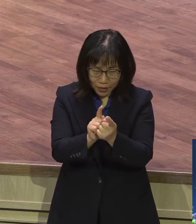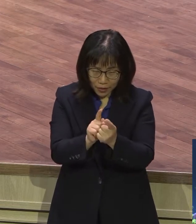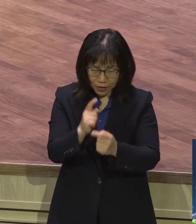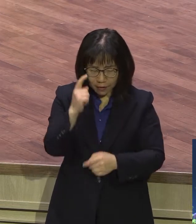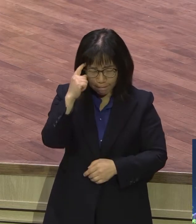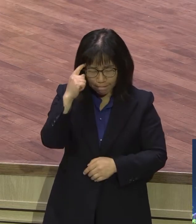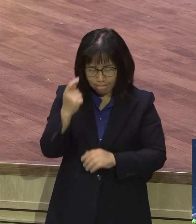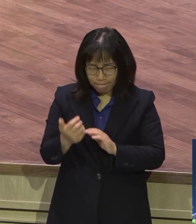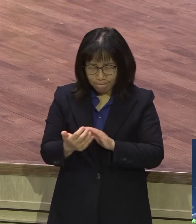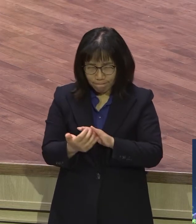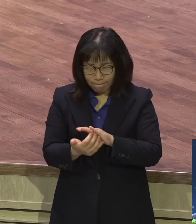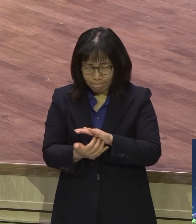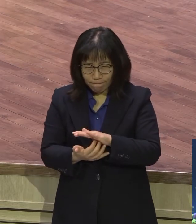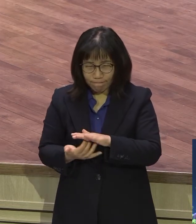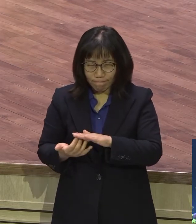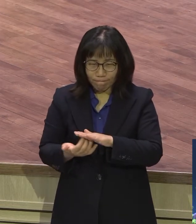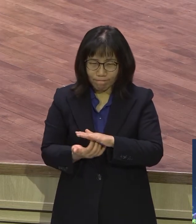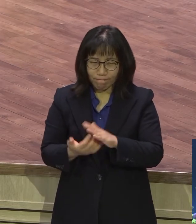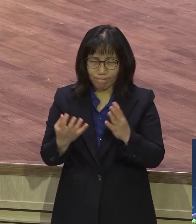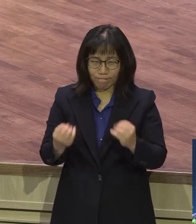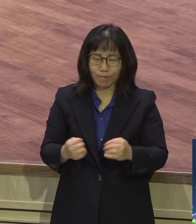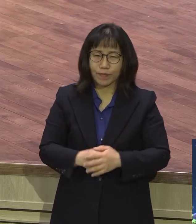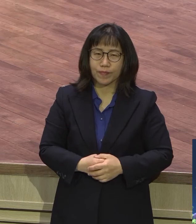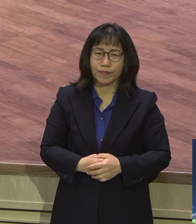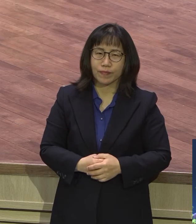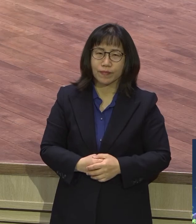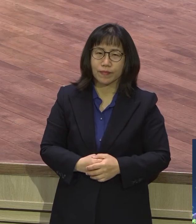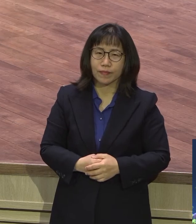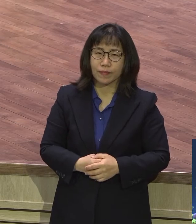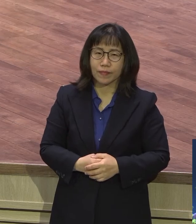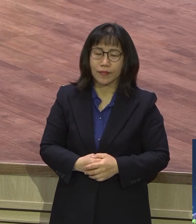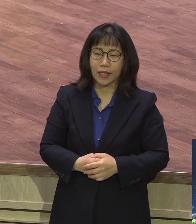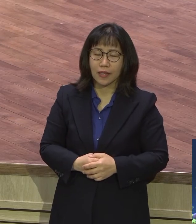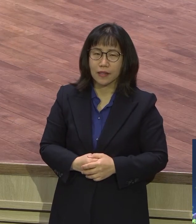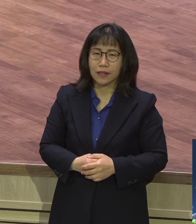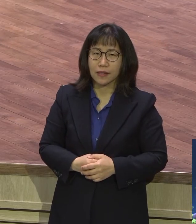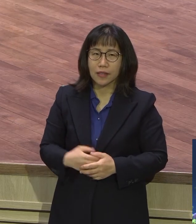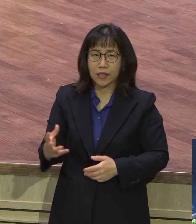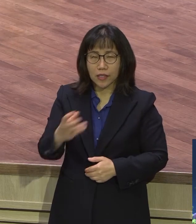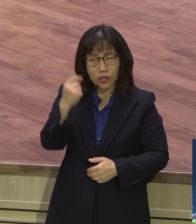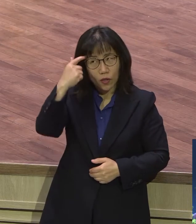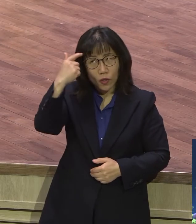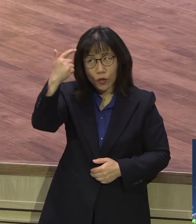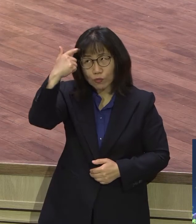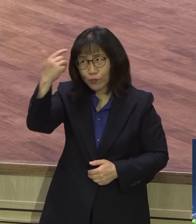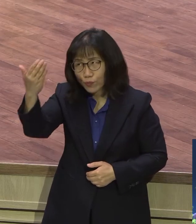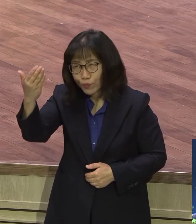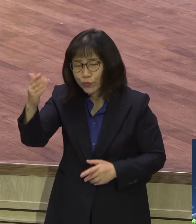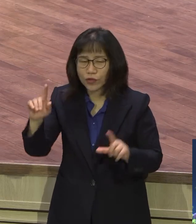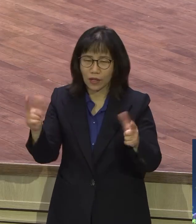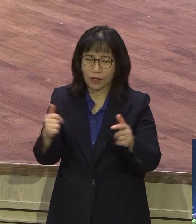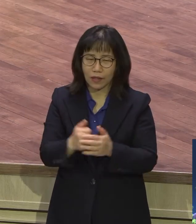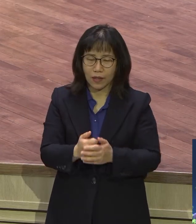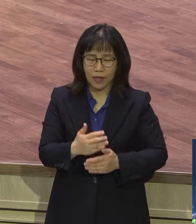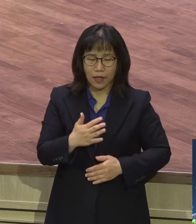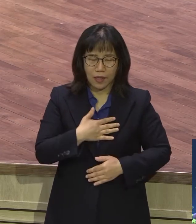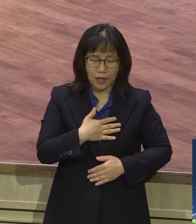앞뒤 다 육신 성령 인도 받을 생각하라고 성령 충만 하면 남이 욕을 해도 그게 안